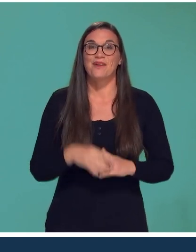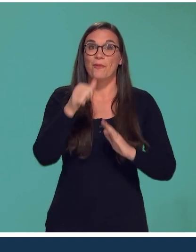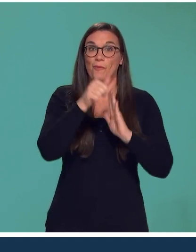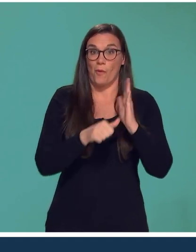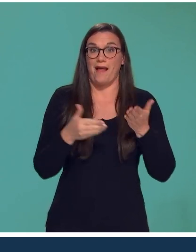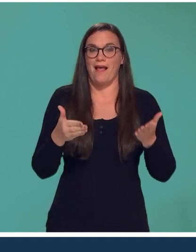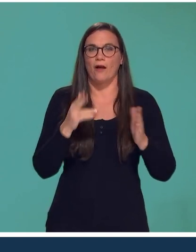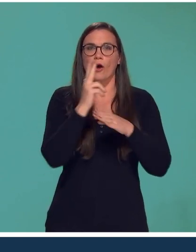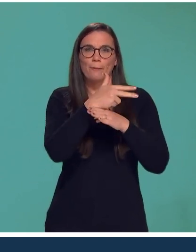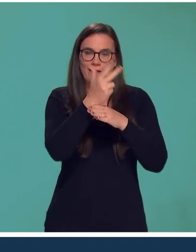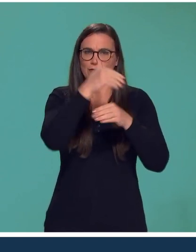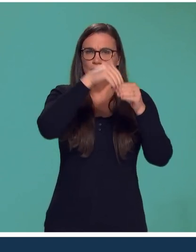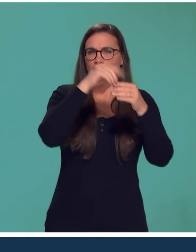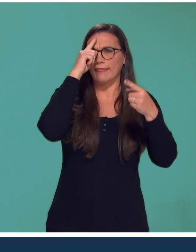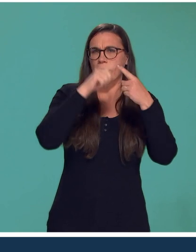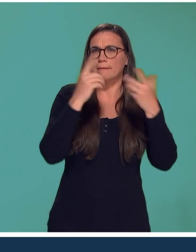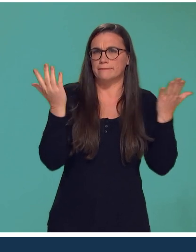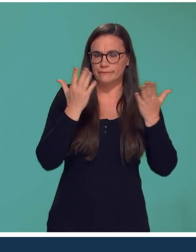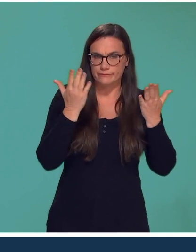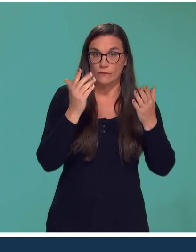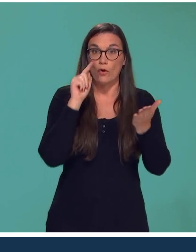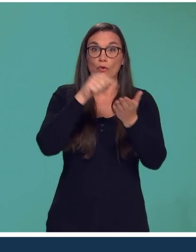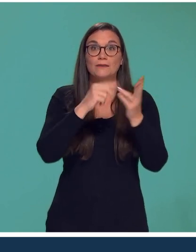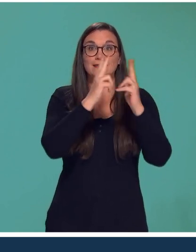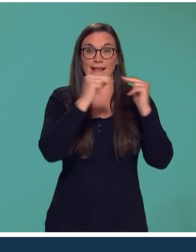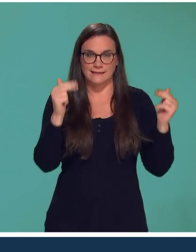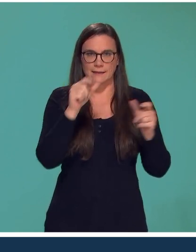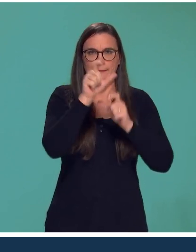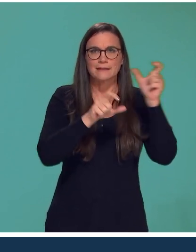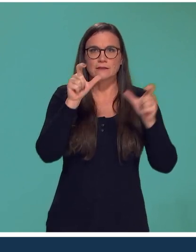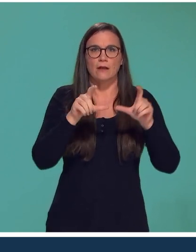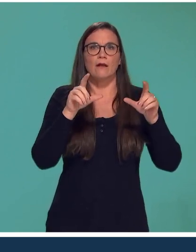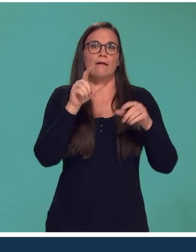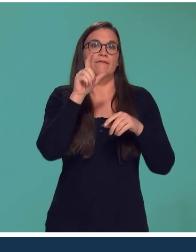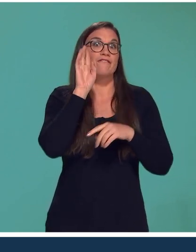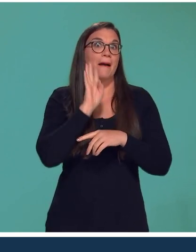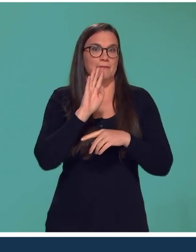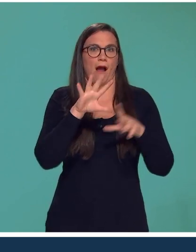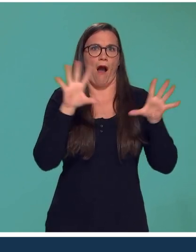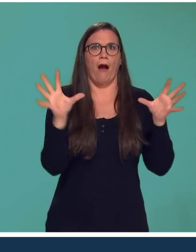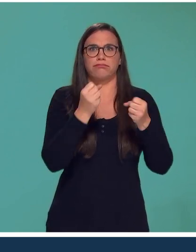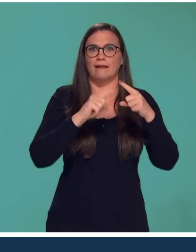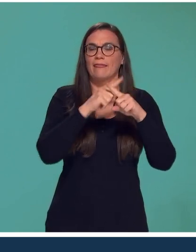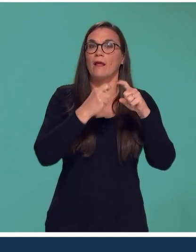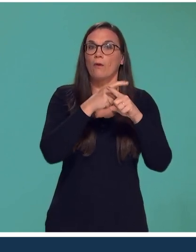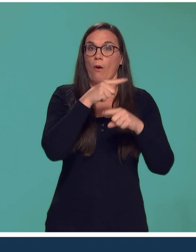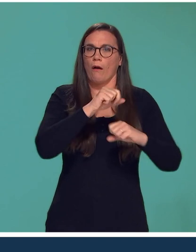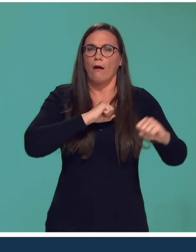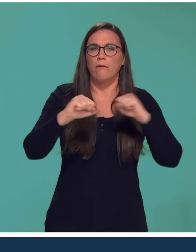Ce mois-ci notamment, nous irons à Saint-Nazaire voir comment des femmes adeptes du tricot se sont mobilisées pour le